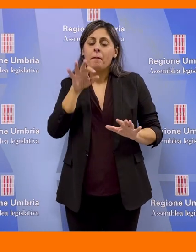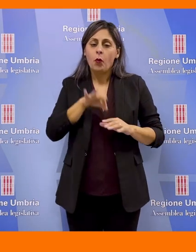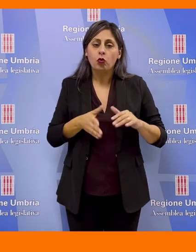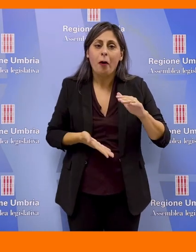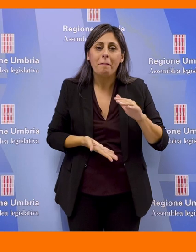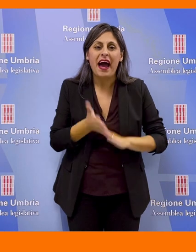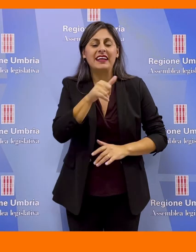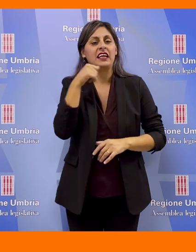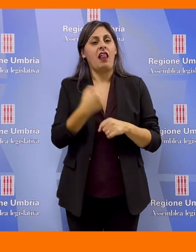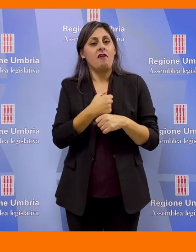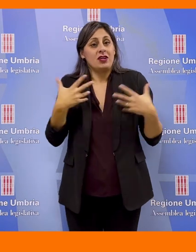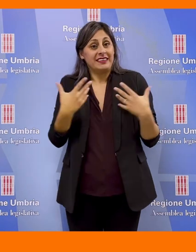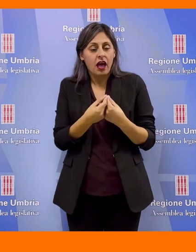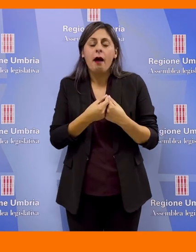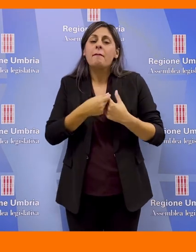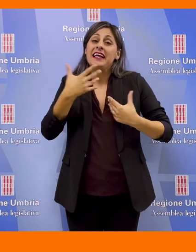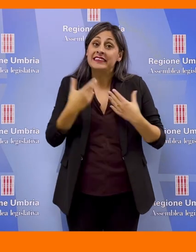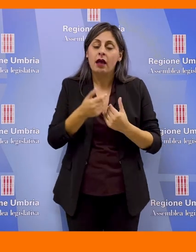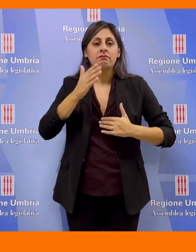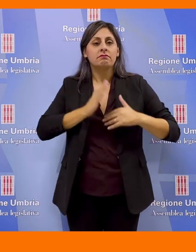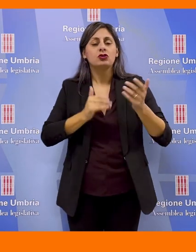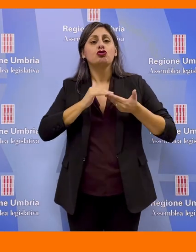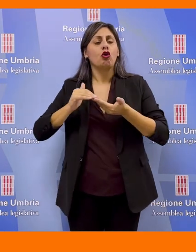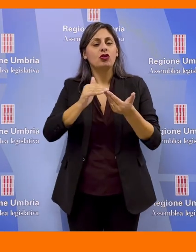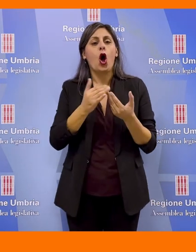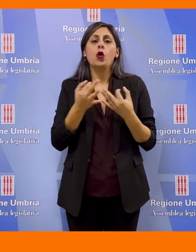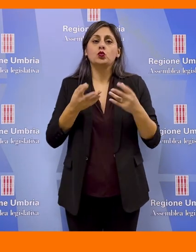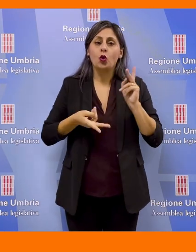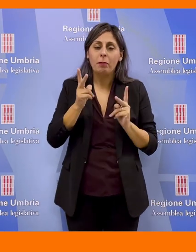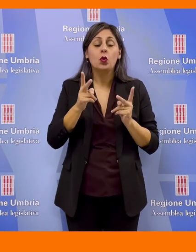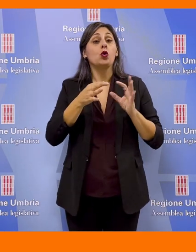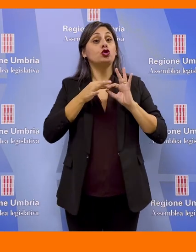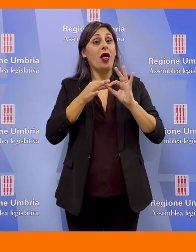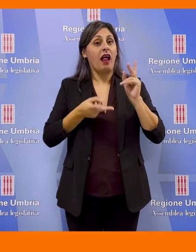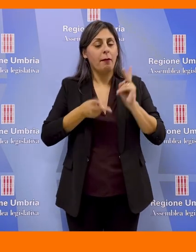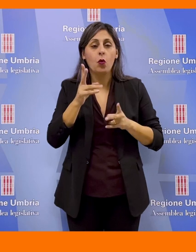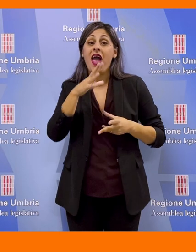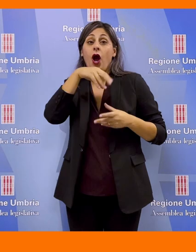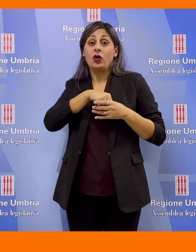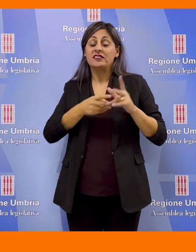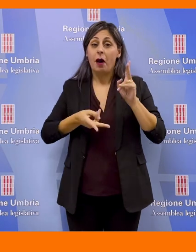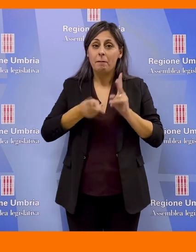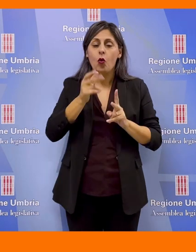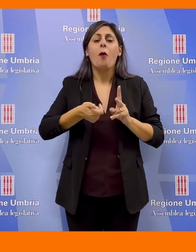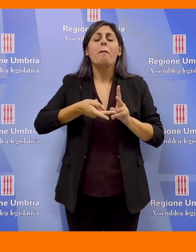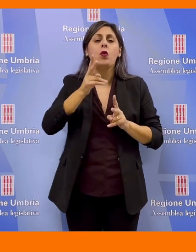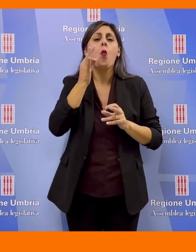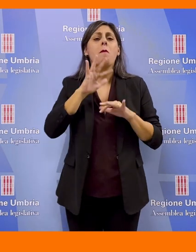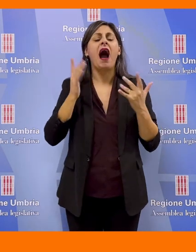partire per lavorare insieme e insieme costruire una società più giusta, più solidale, più inclusiva, più feconda di umanità.